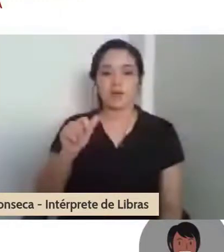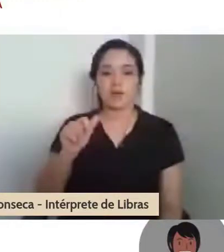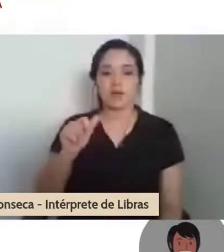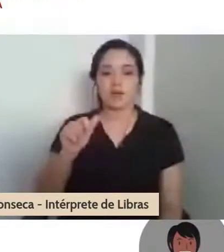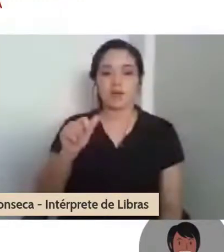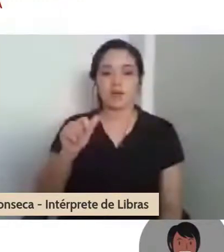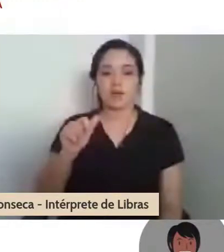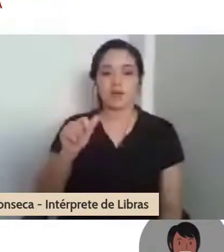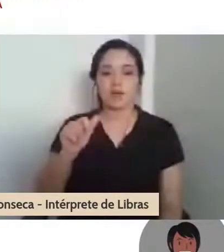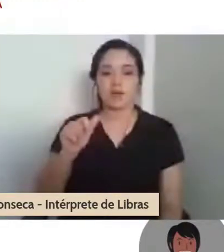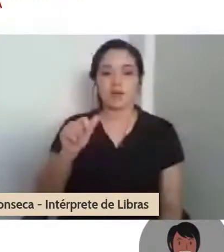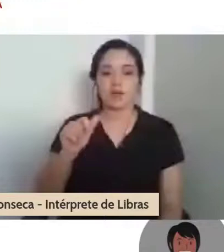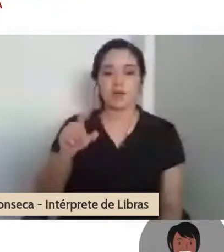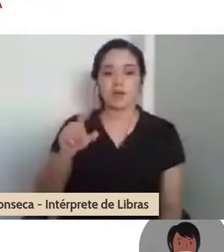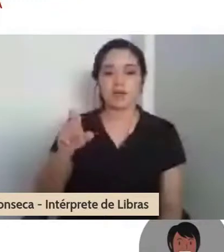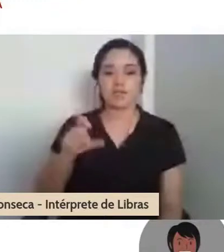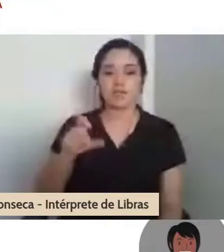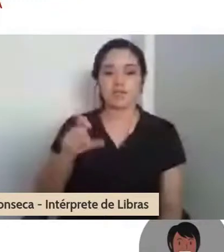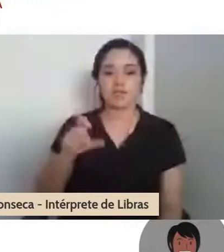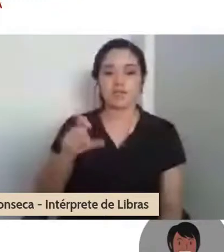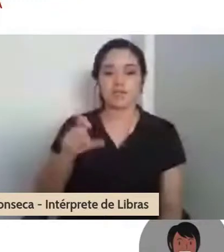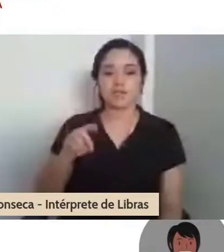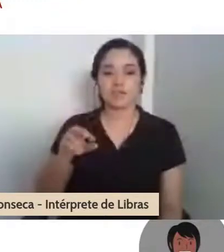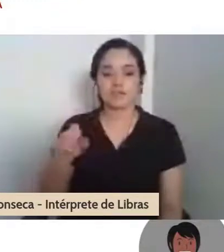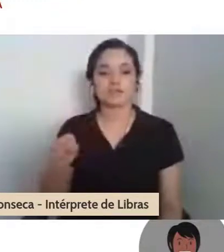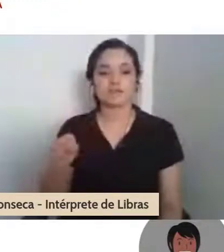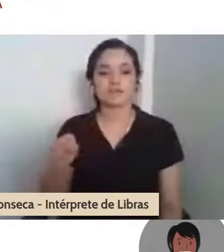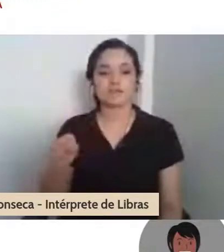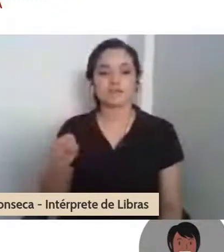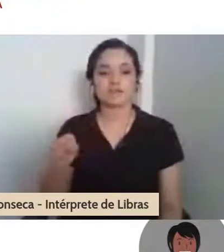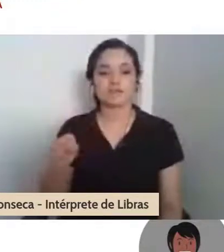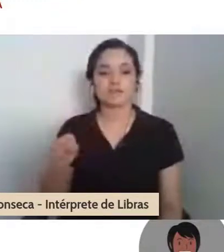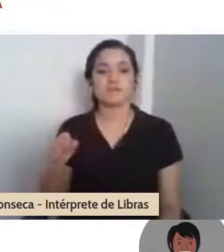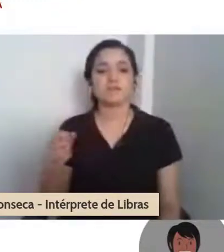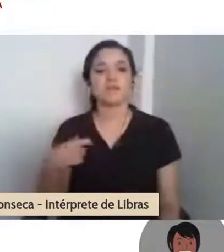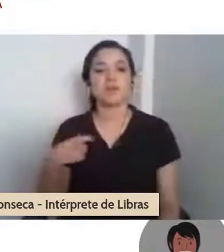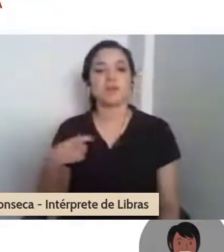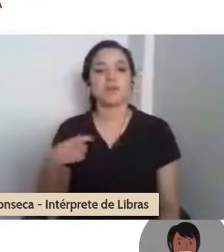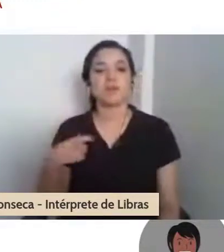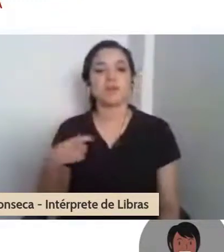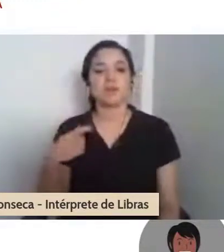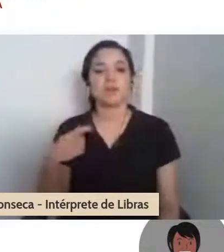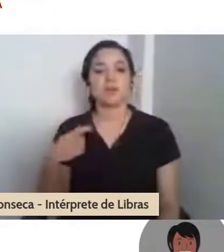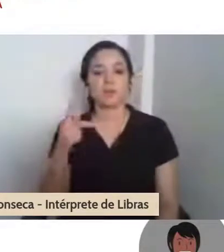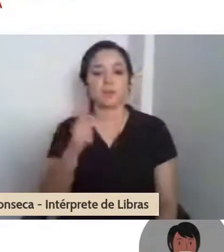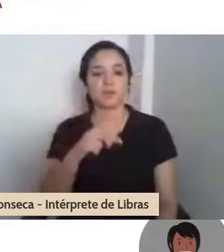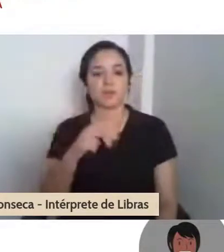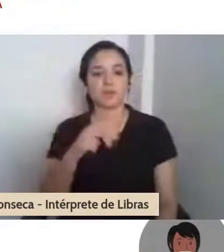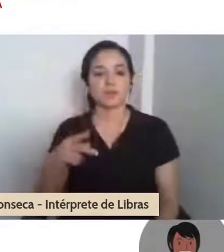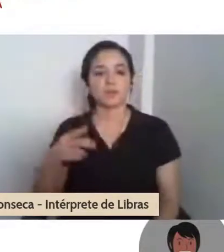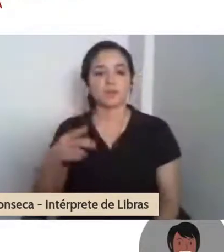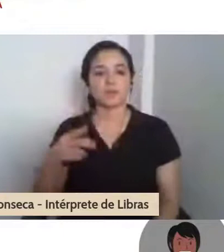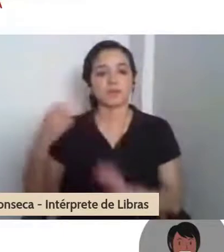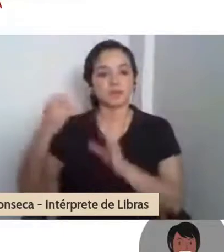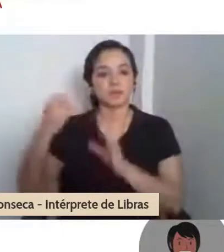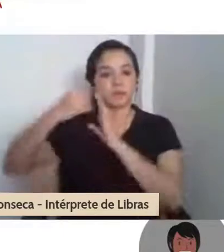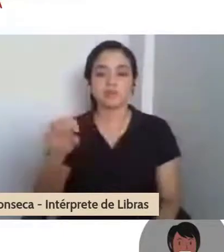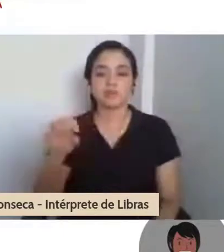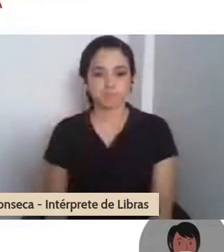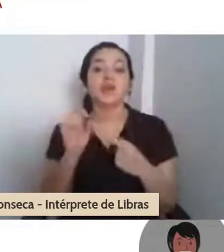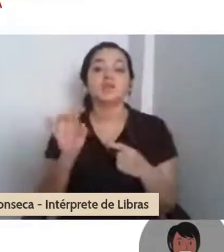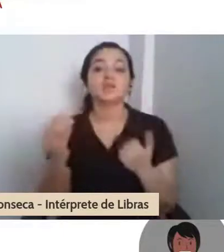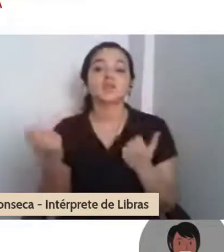responsabilidade está a cargo da professora Shirley, que acabou de proferir a